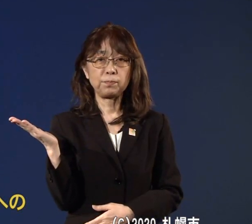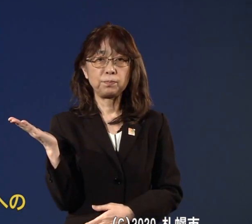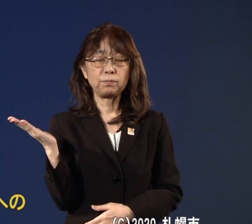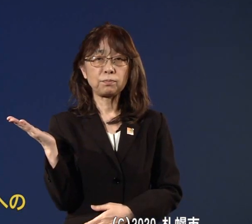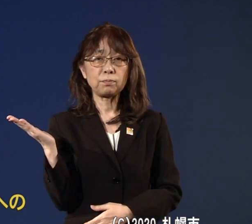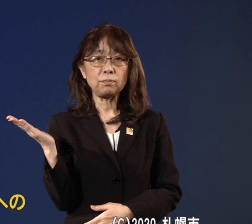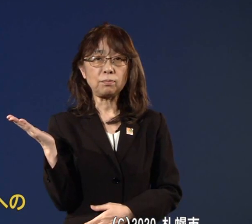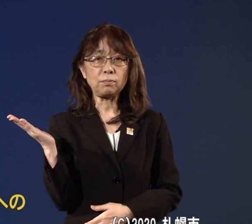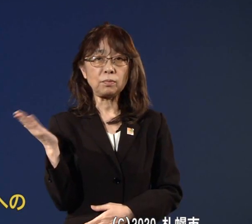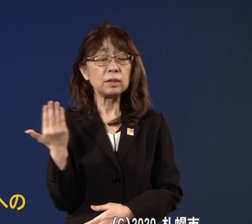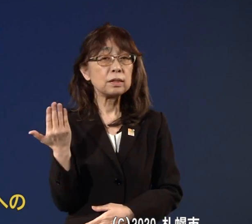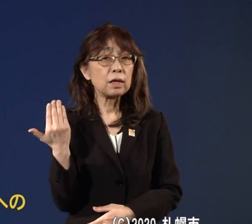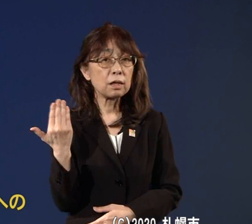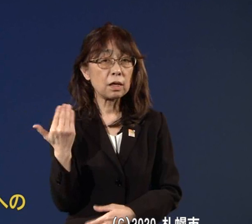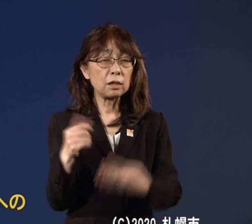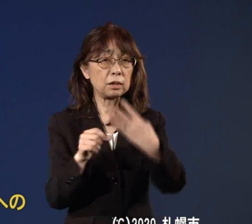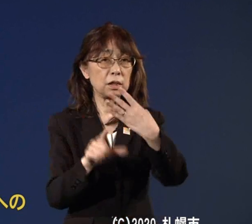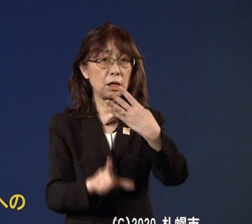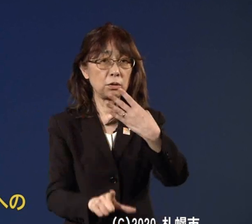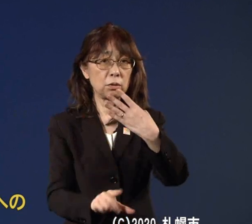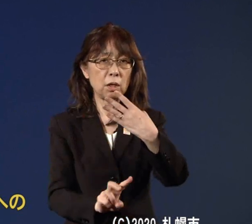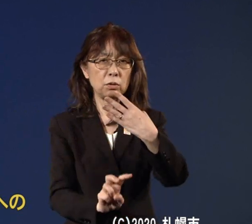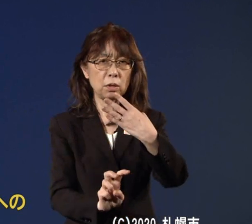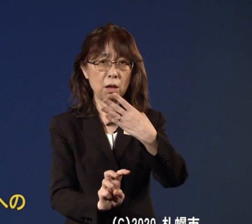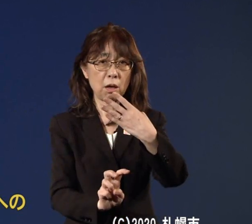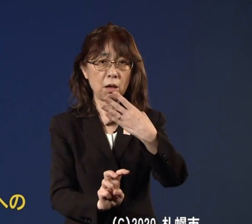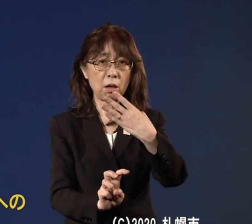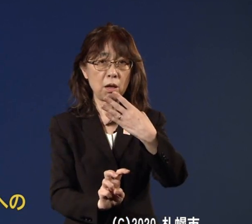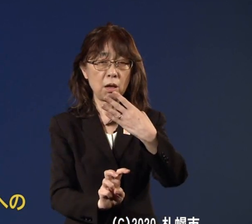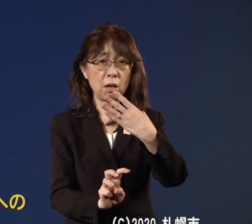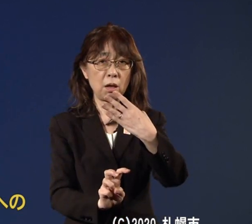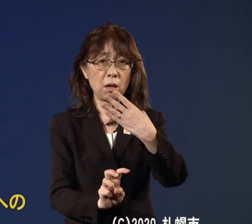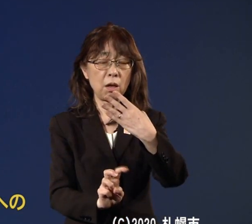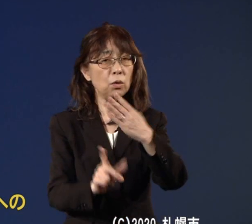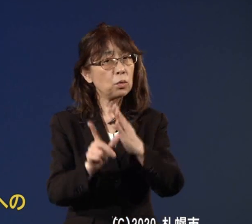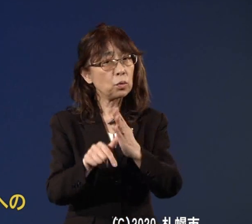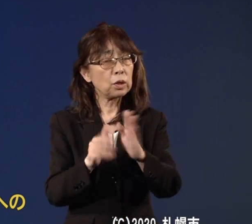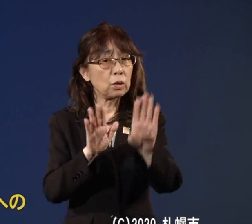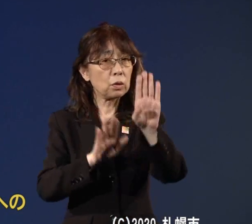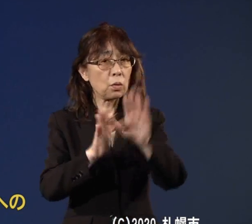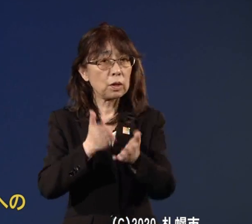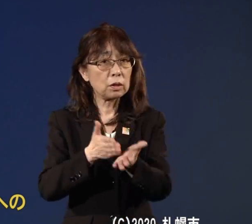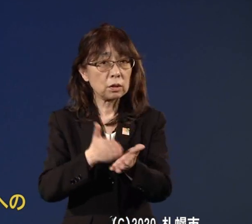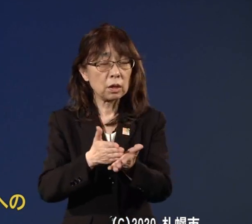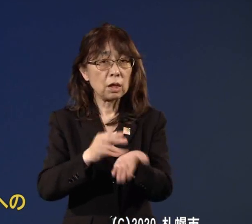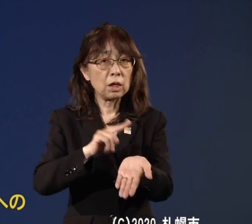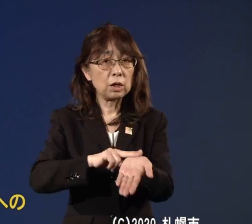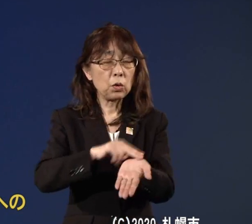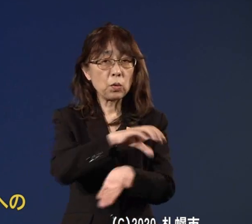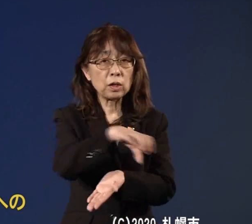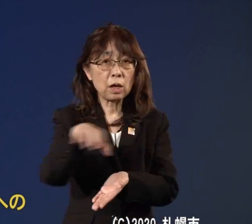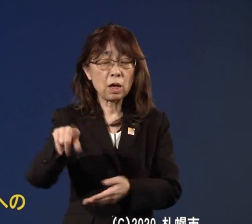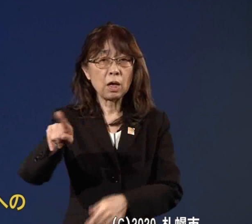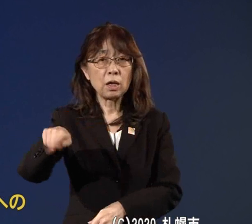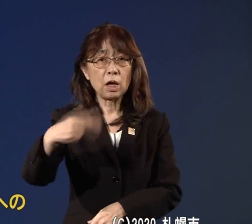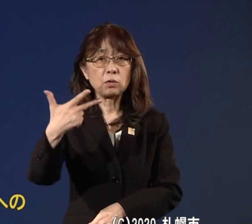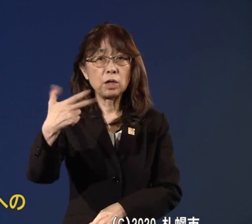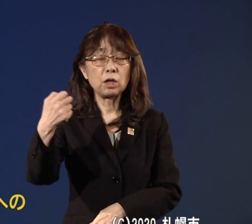前回4月の20日の状態でお話をいたしましたのは医療機関171ホテル120